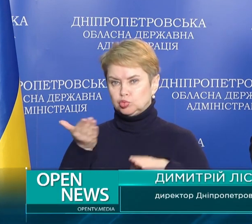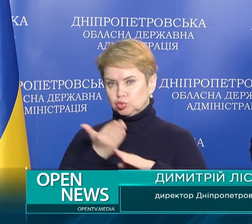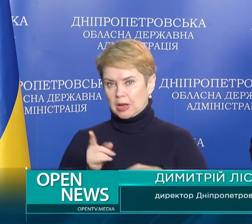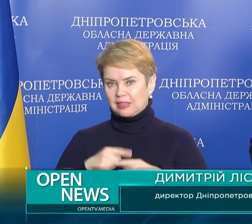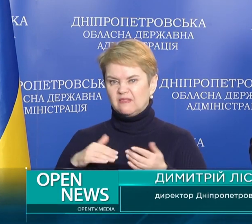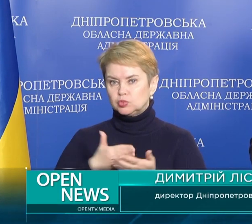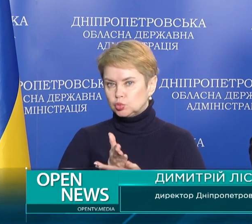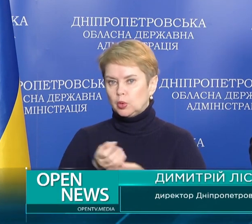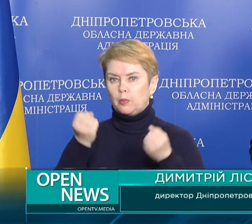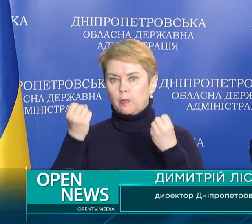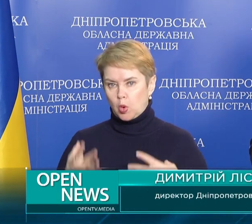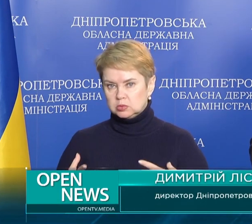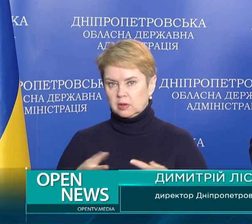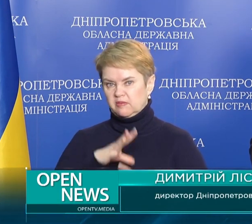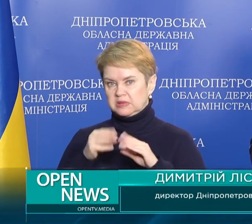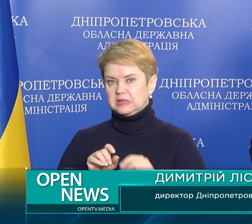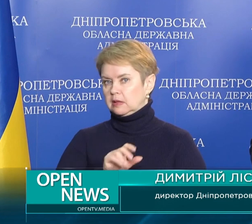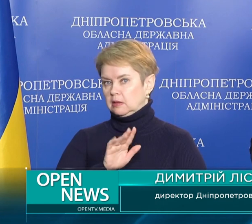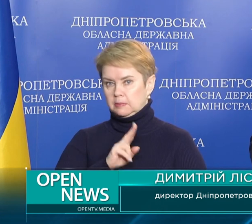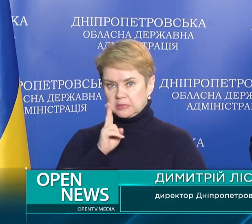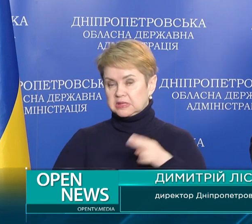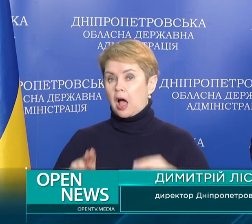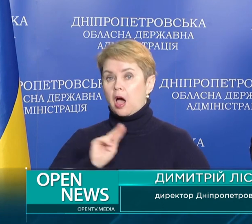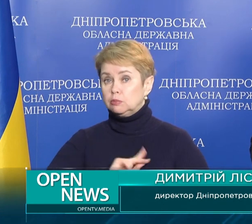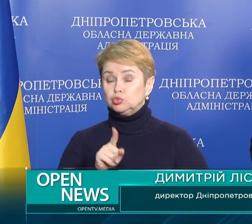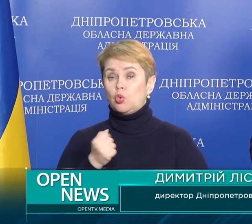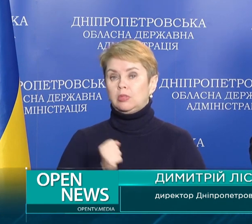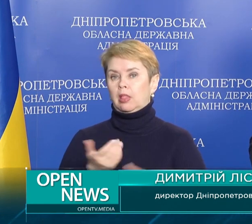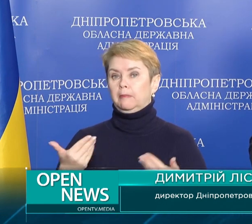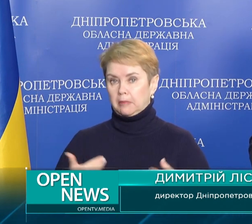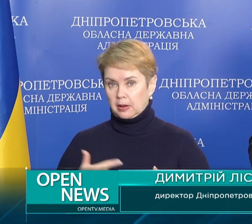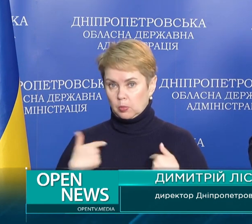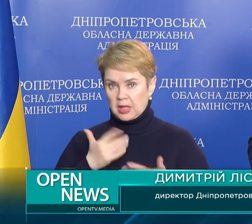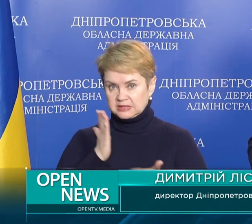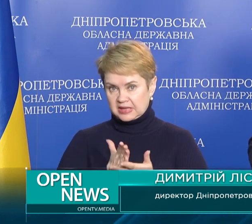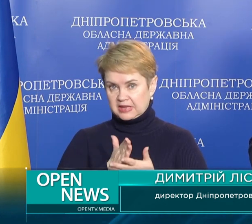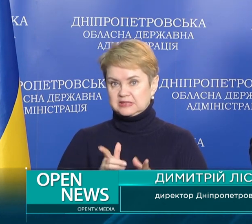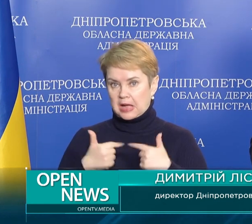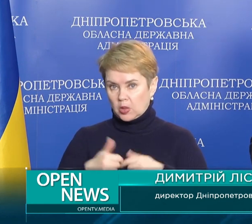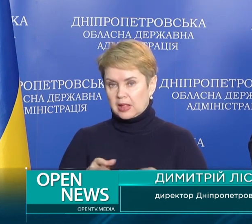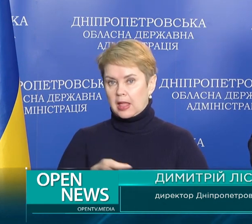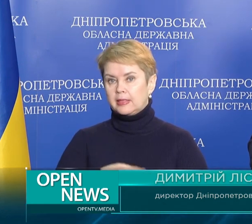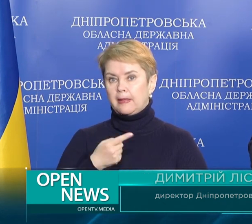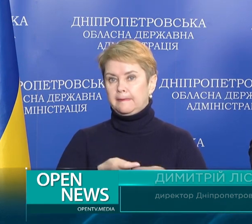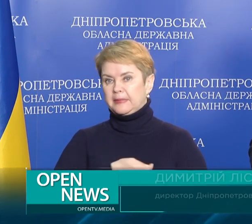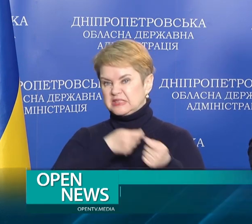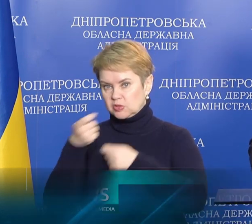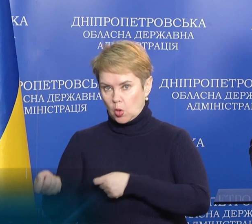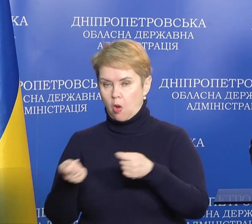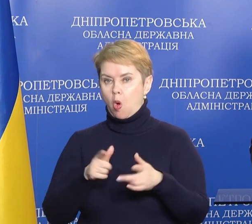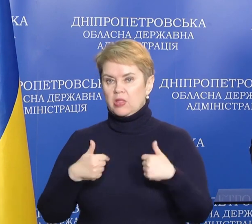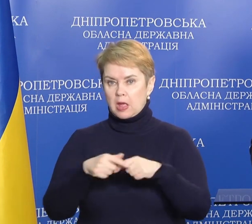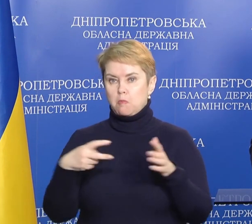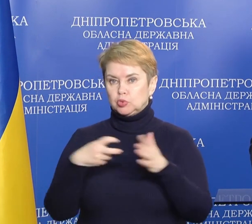частина цієї інфраструктури просто в принципі перестала працювати. Що робимо? У нас є стаціонарне відділення, у нас є пересувні відділення